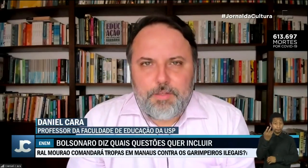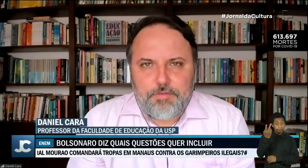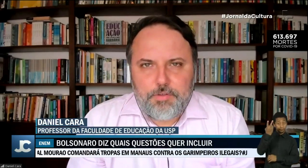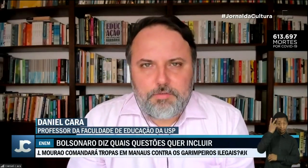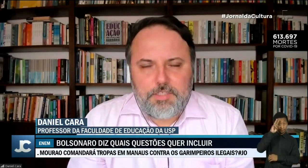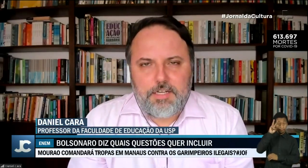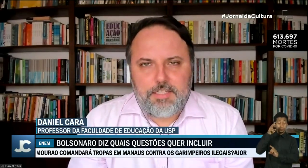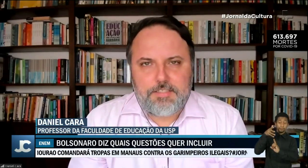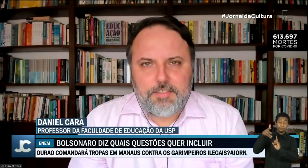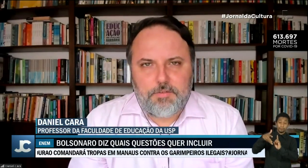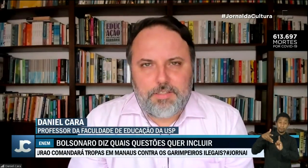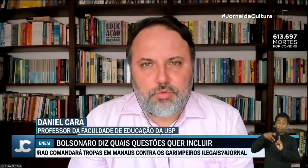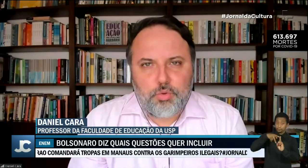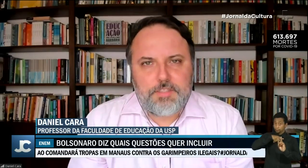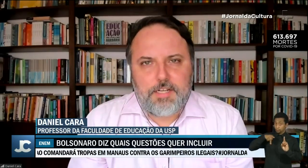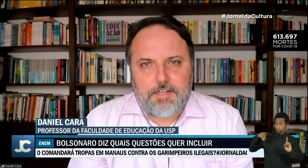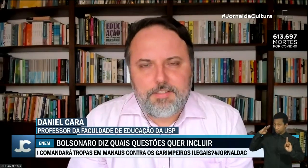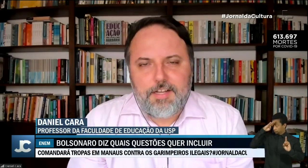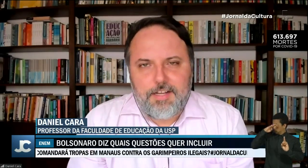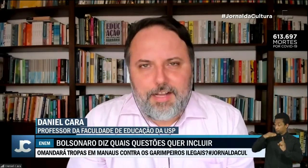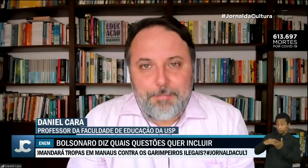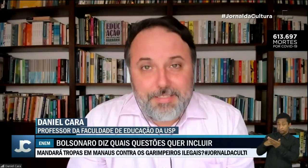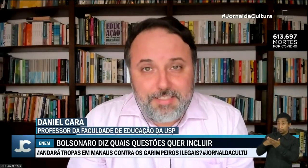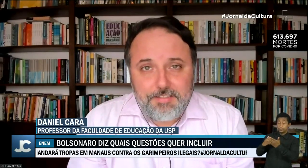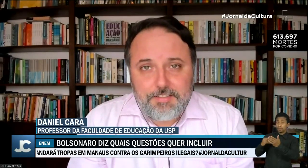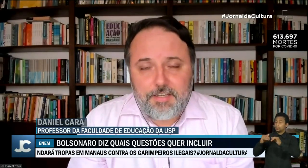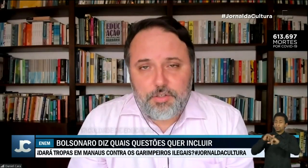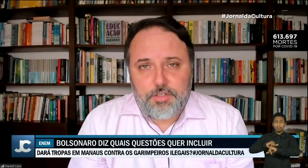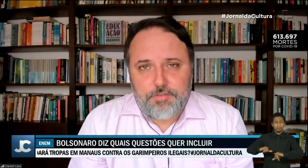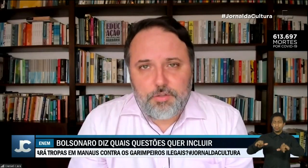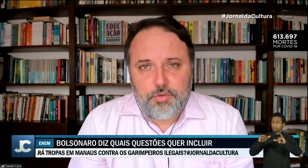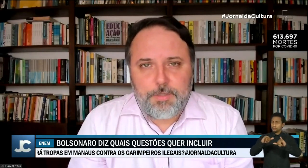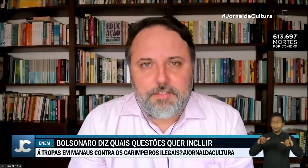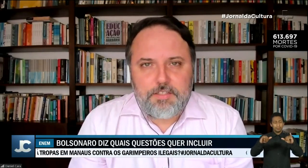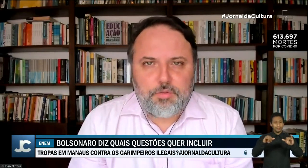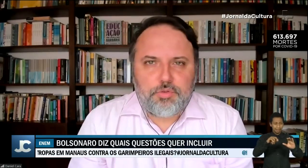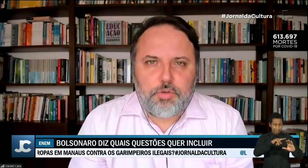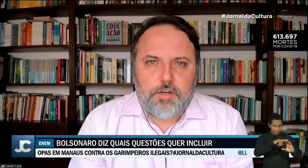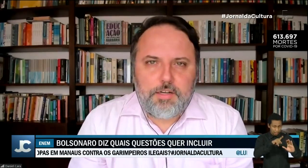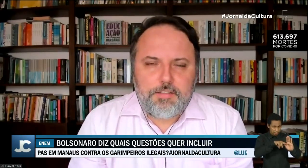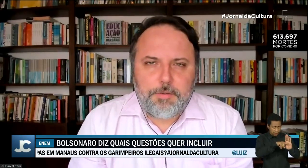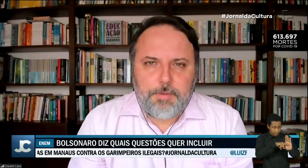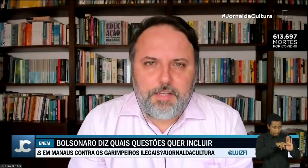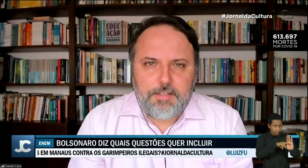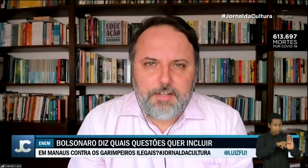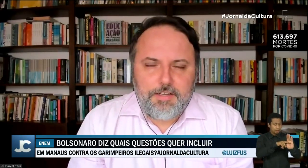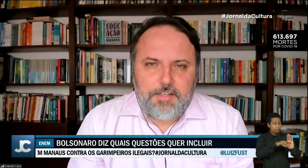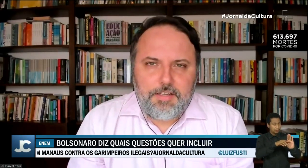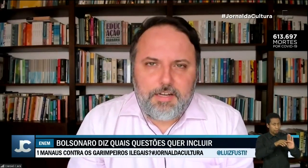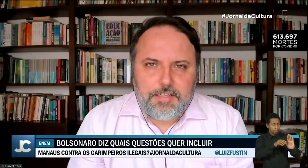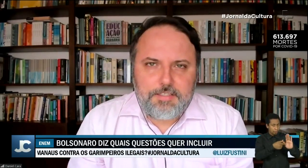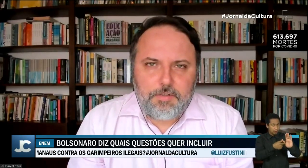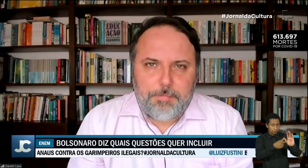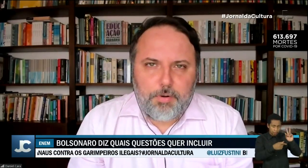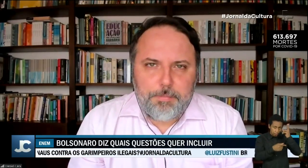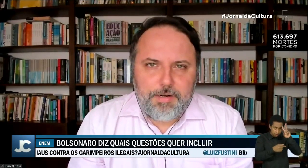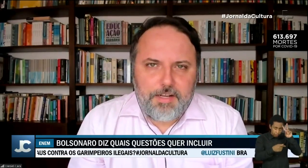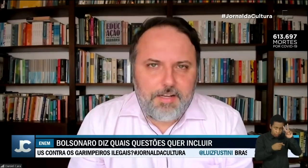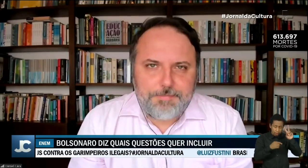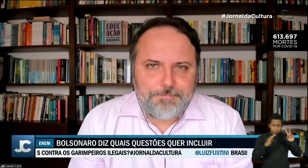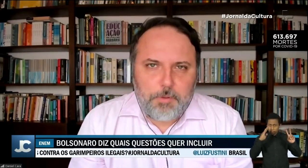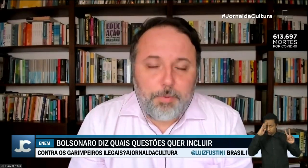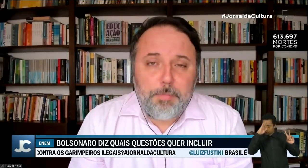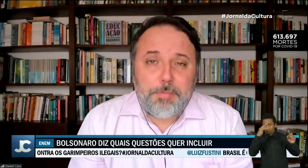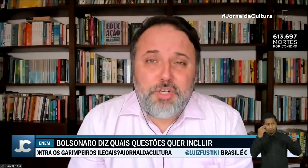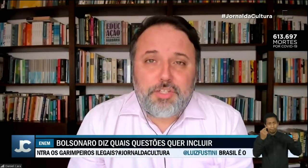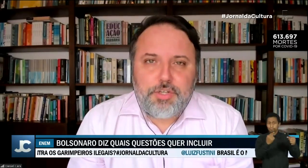incabível em relação a toda a pesquisa científica sobre ensino de história e também em relação ao próprio